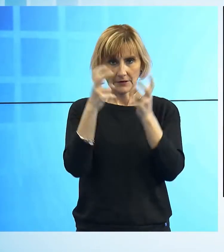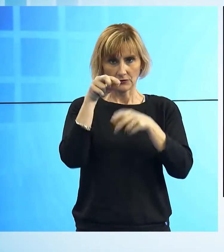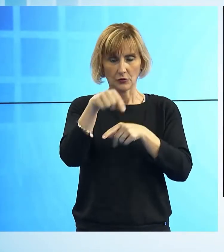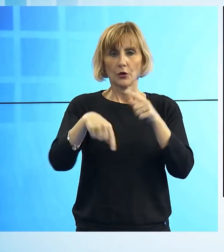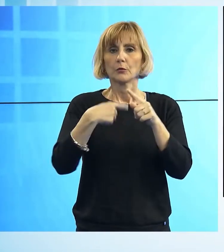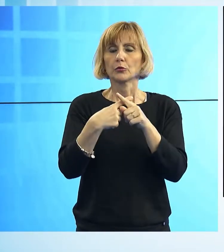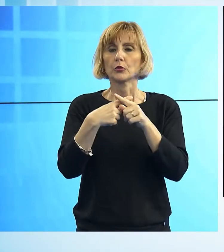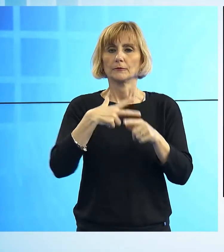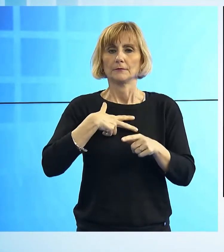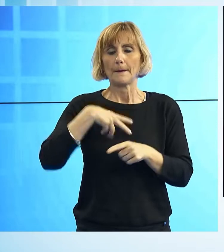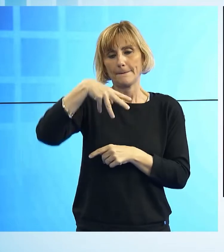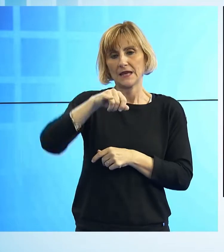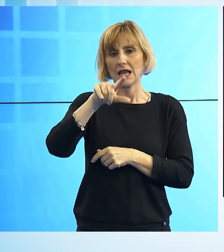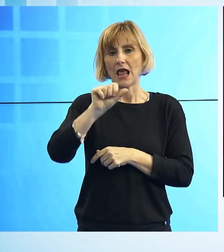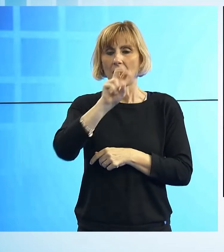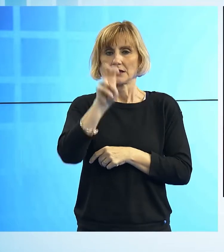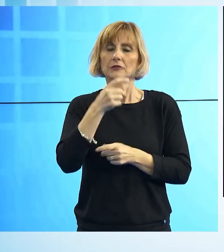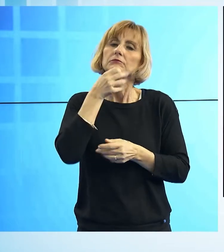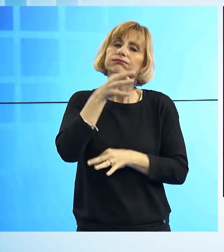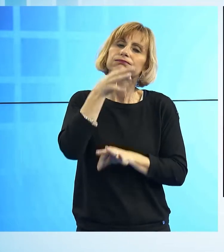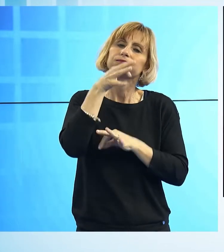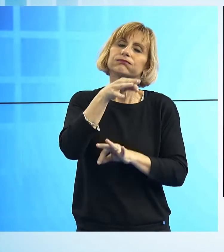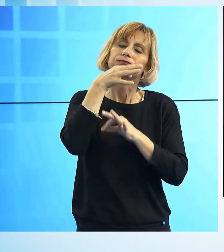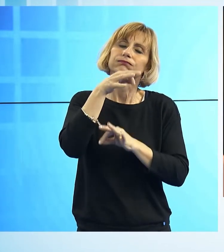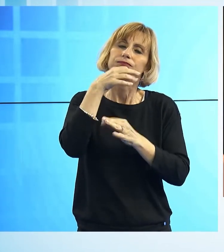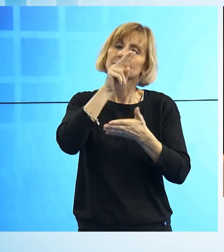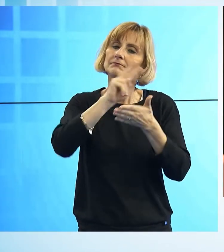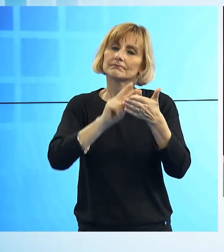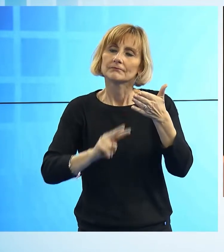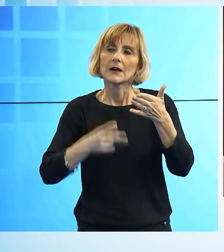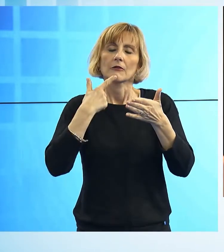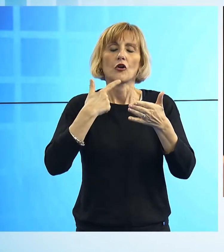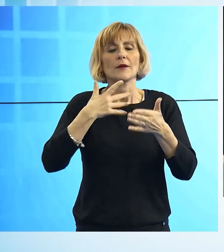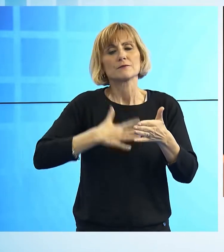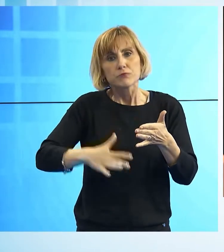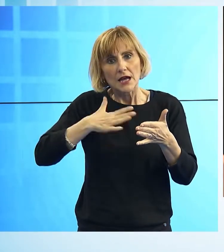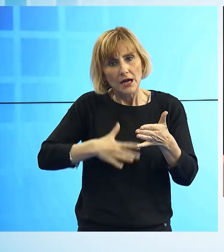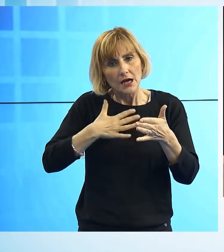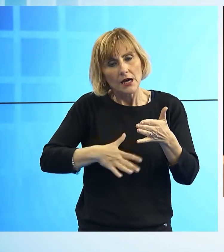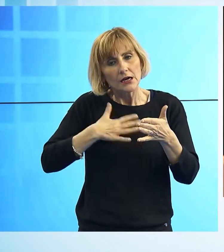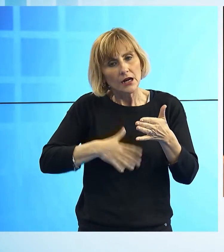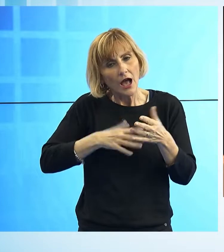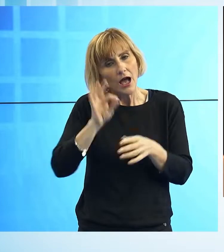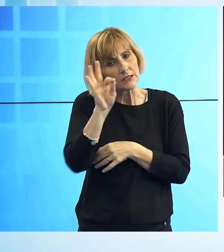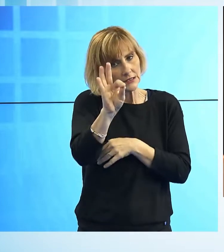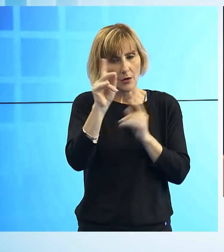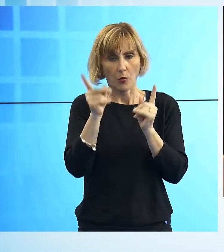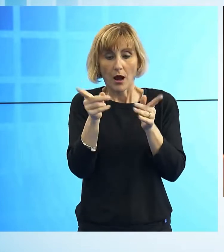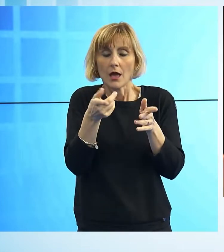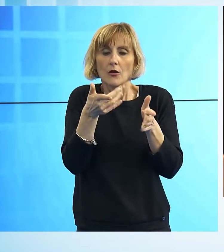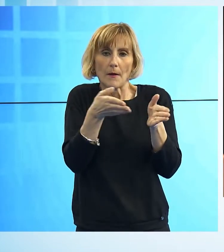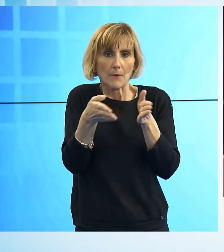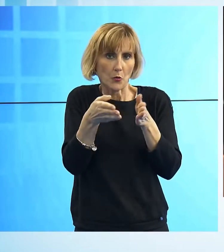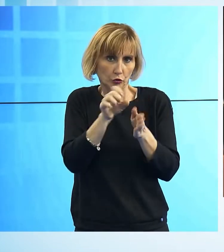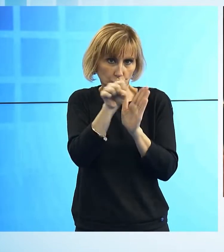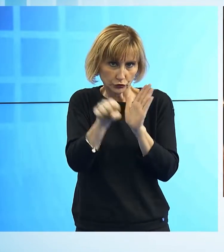diacono Adolfo Milazzo con testi che invitano a coltivare la speranza nonostante i problemi dell'attuale momento storico. Dalla